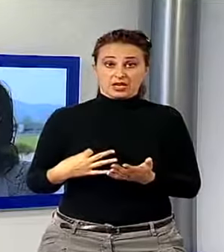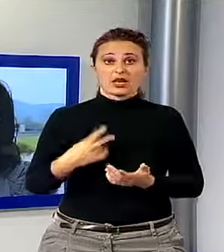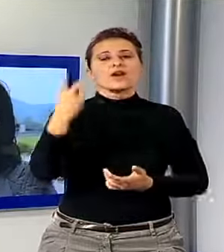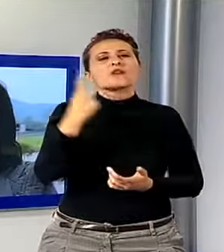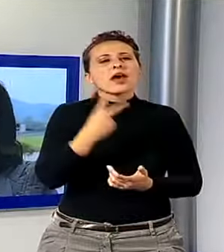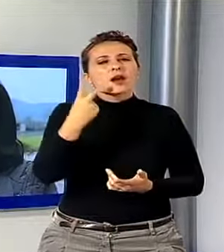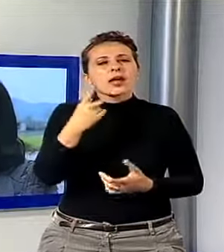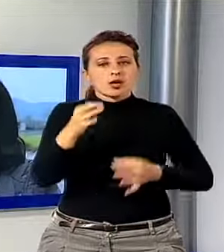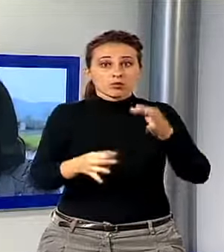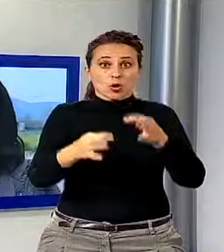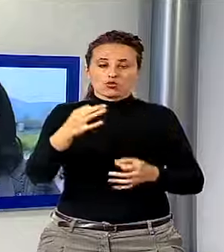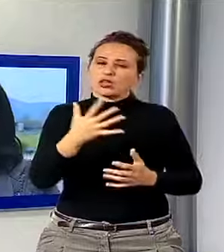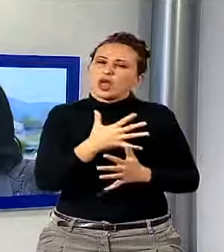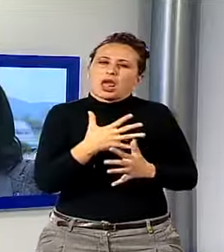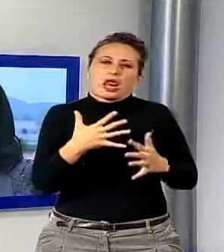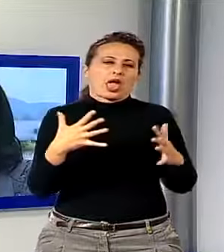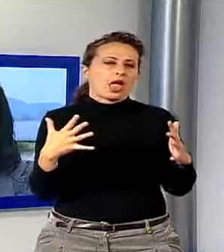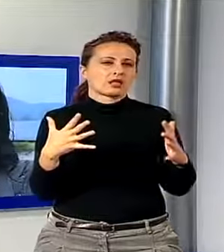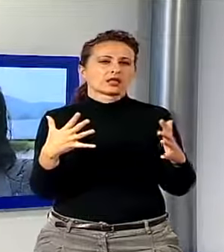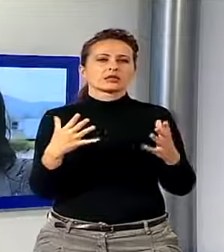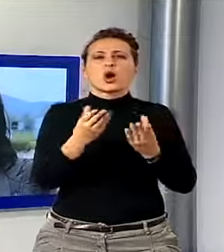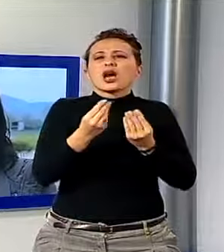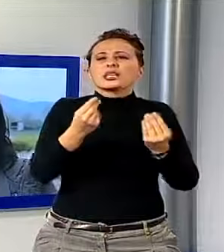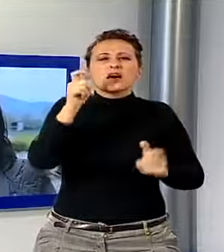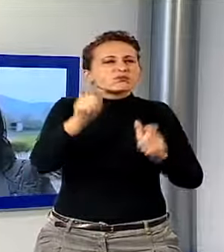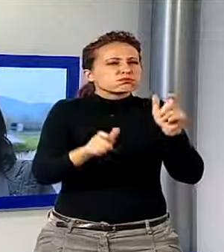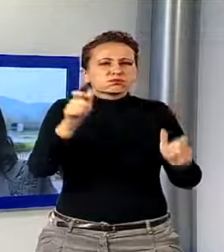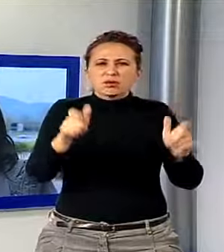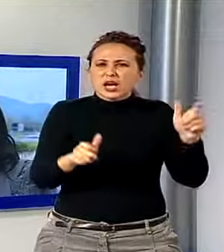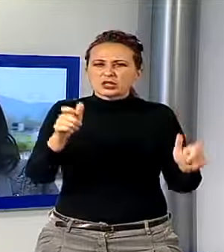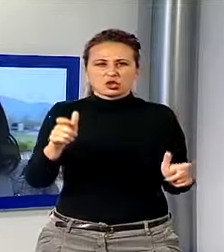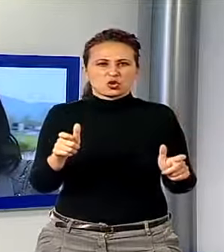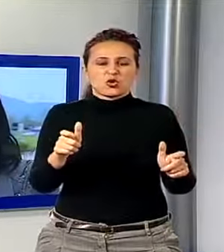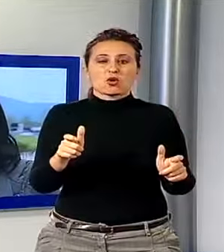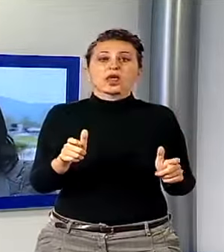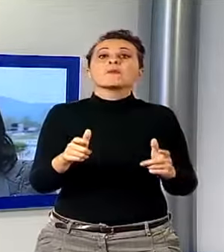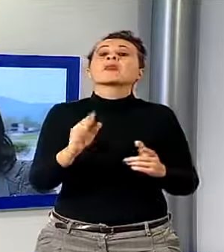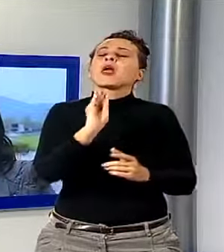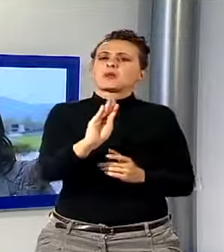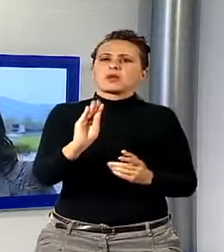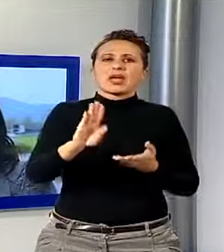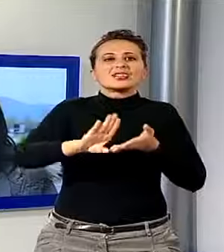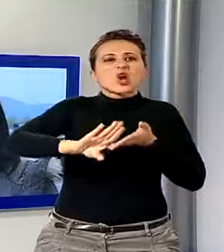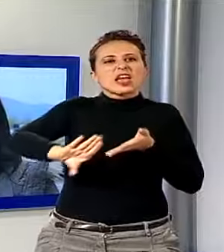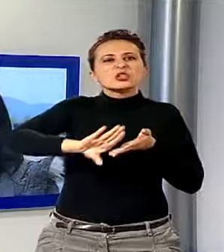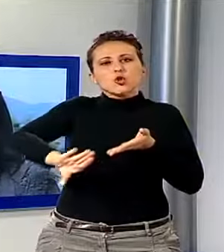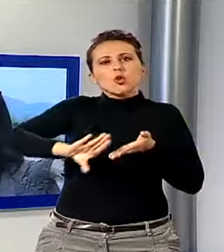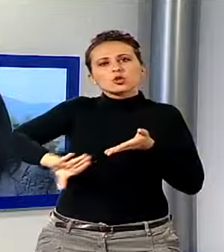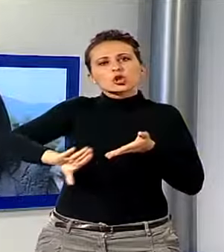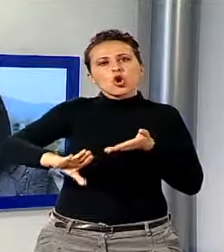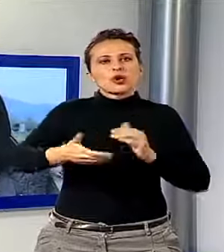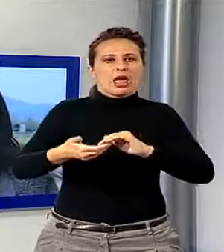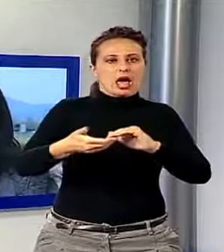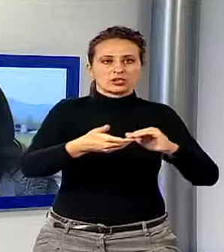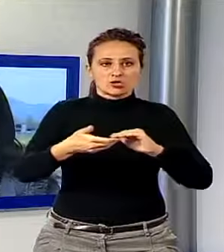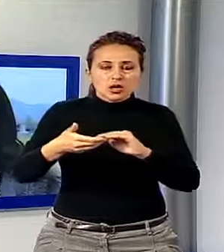un processo abnorme, con una quantità enorme di parti costituiti, abbiamo chiesto l'esclusione di tutta una serie di associazioni, 15